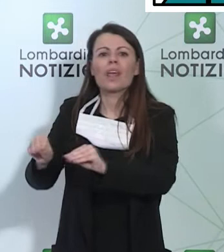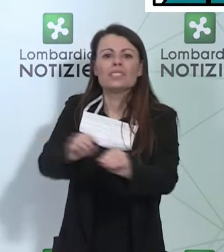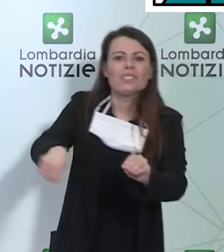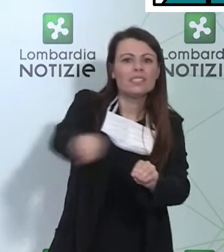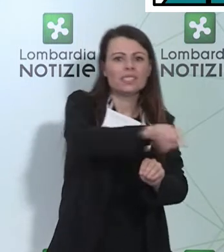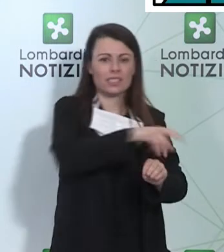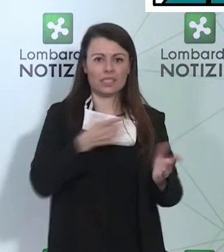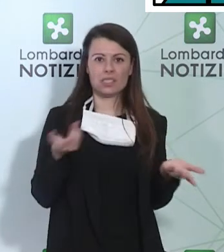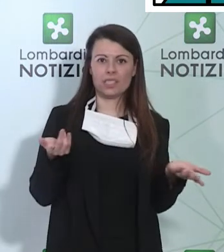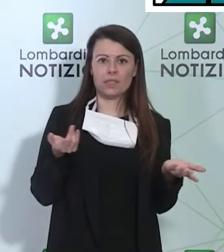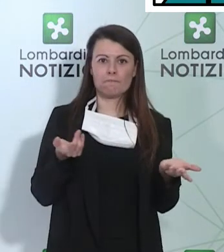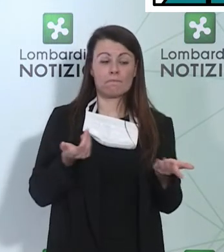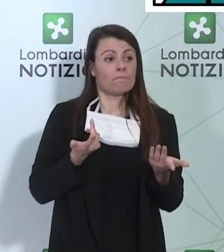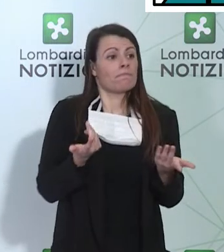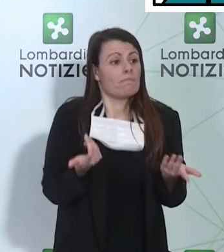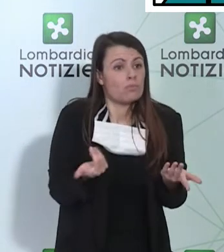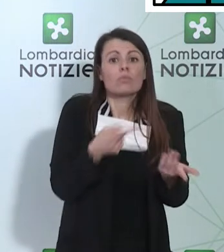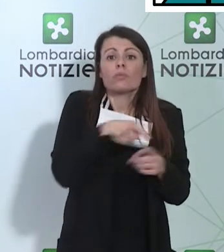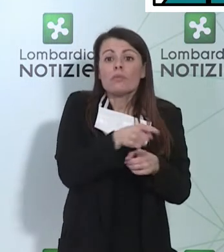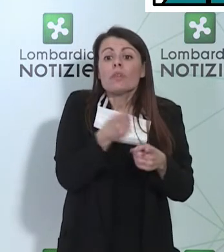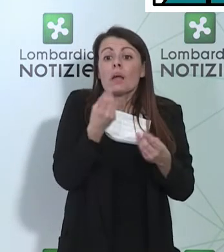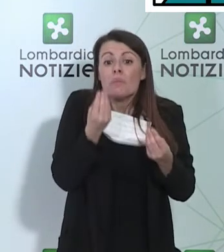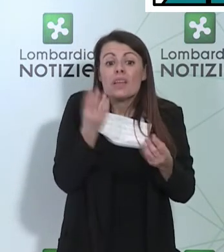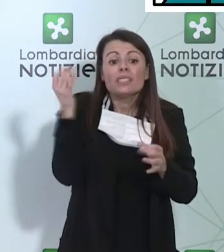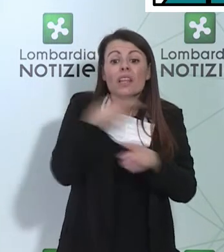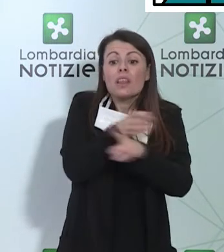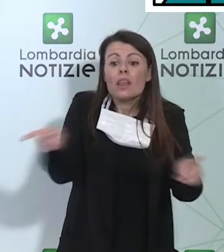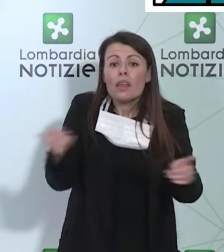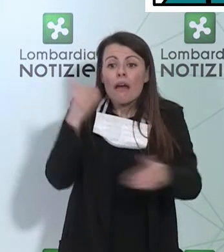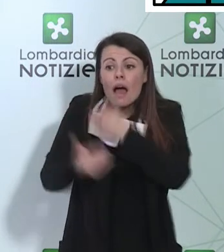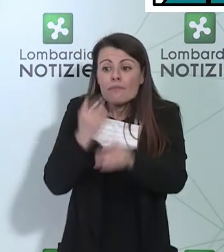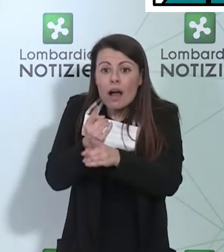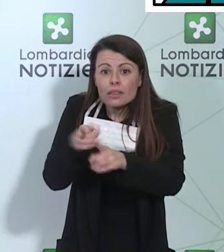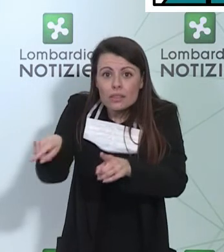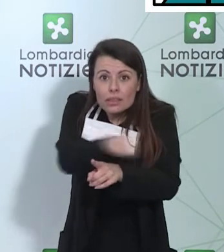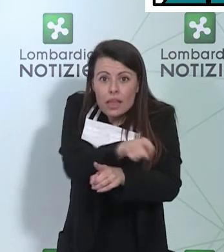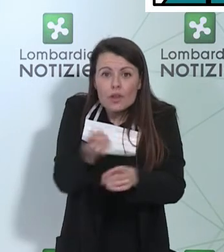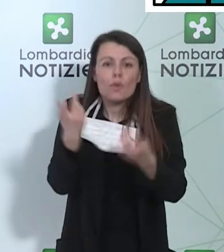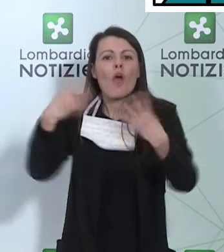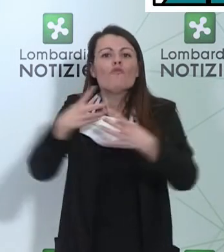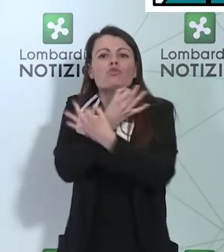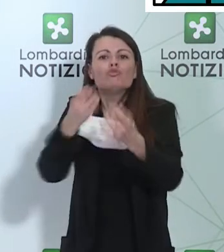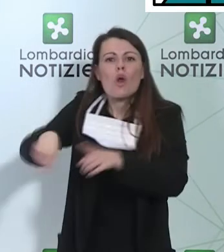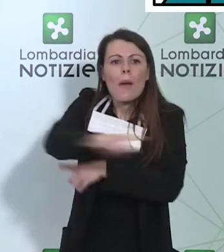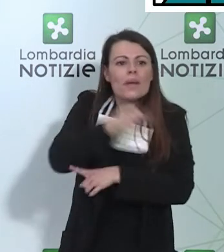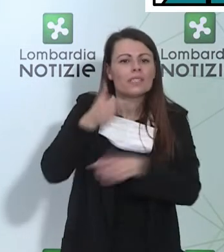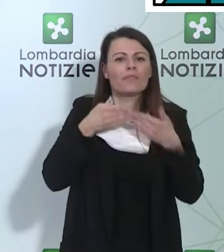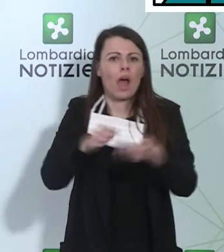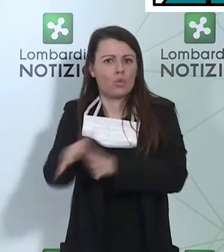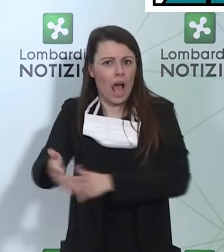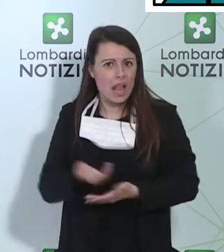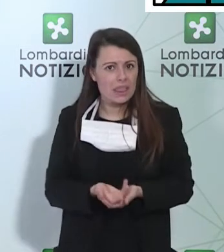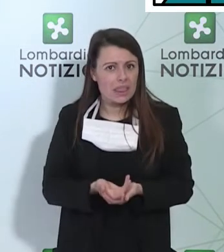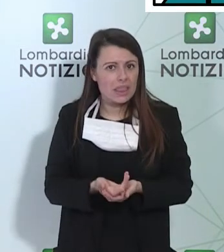altra entità per poter far funzionare i nostri ospedali. Adesso